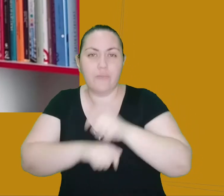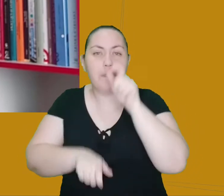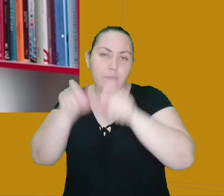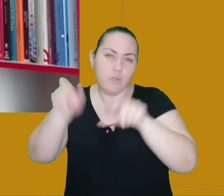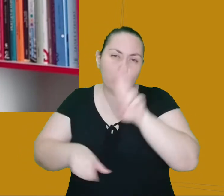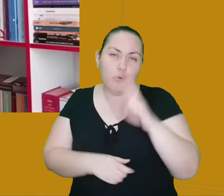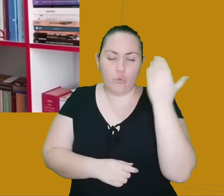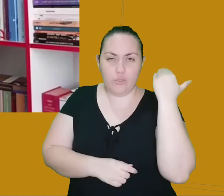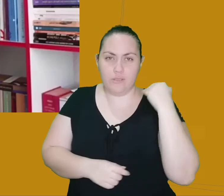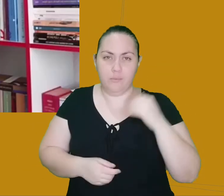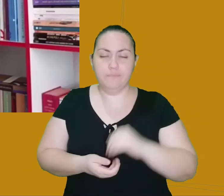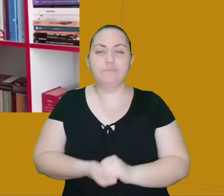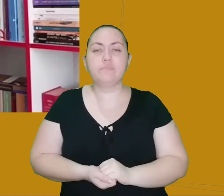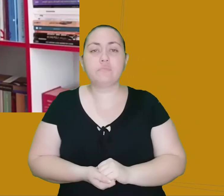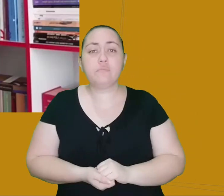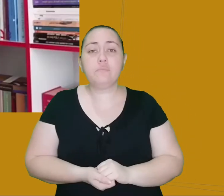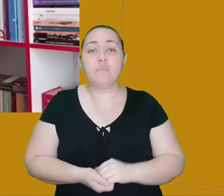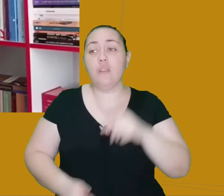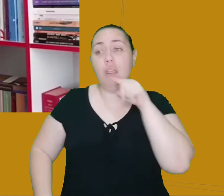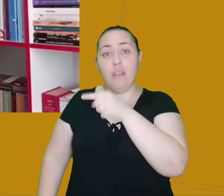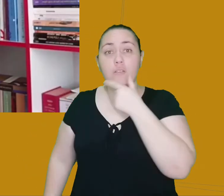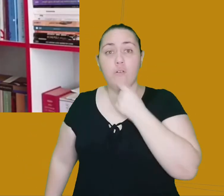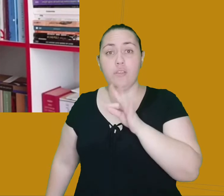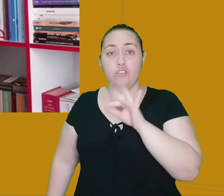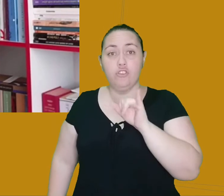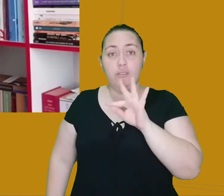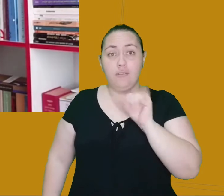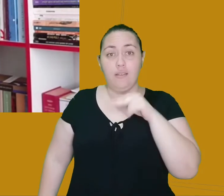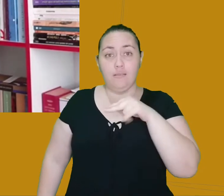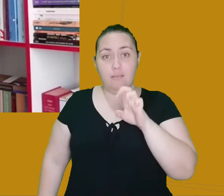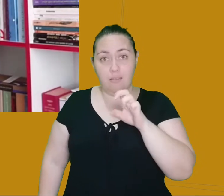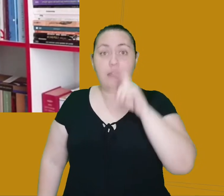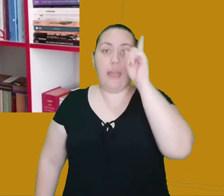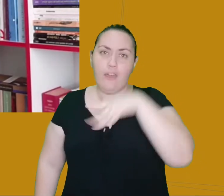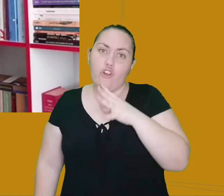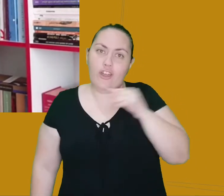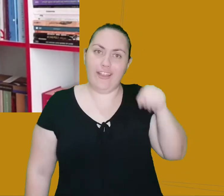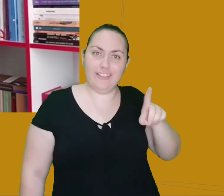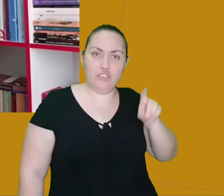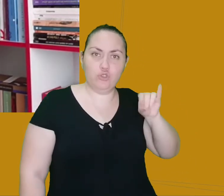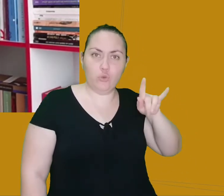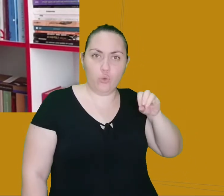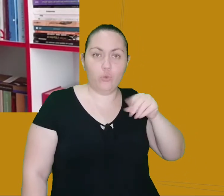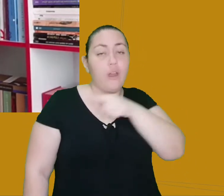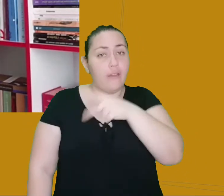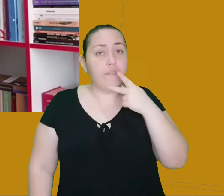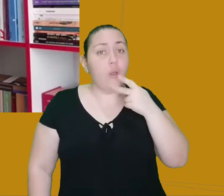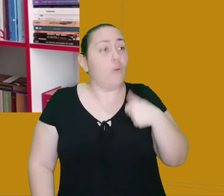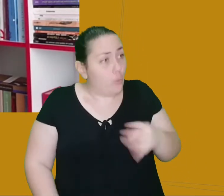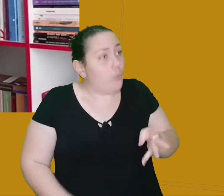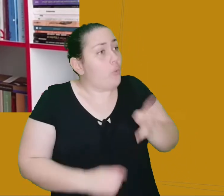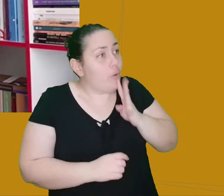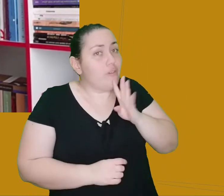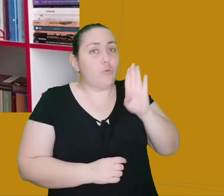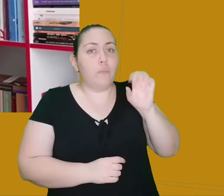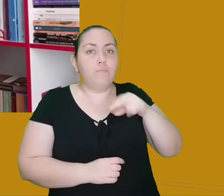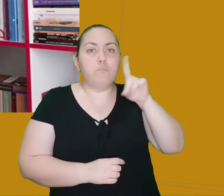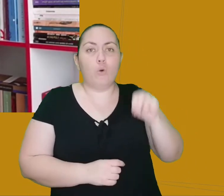usavam. Então o Titane, é conhecido do Diogo, diz que conhece o Bonzo, que inventou a doutrina que o Patimal